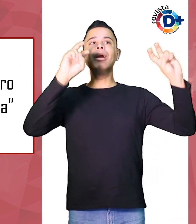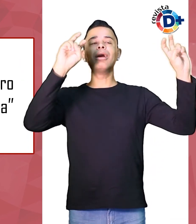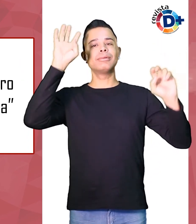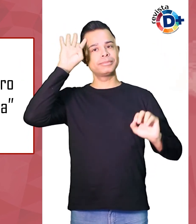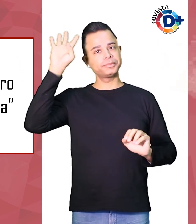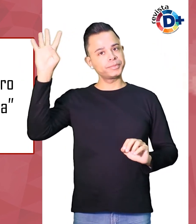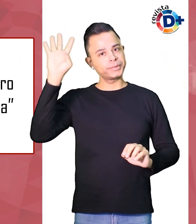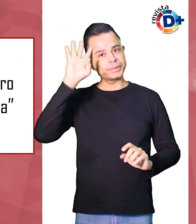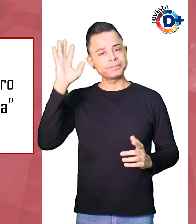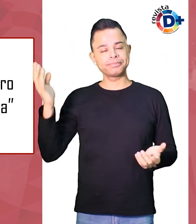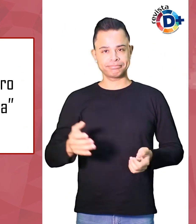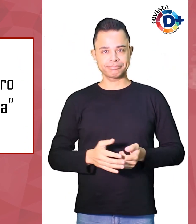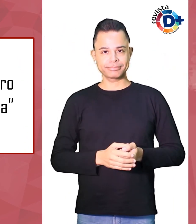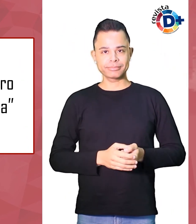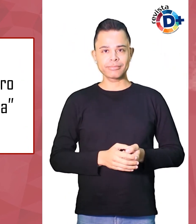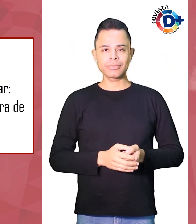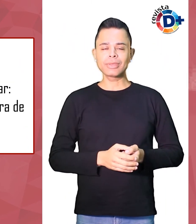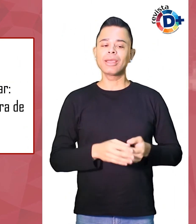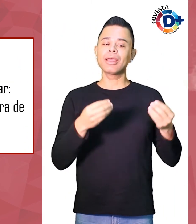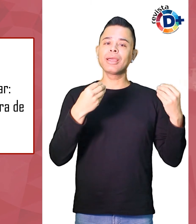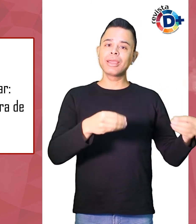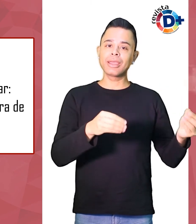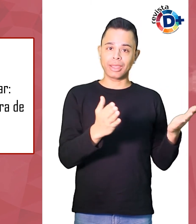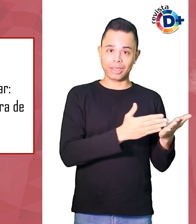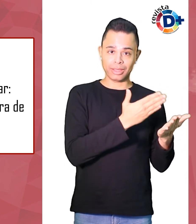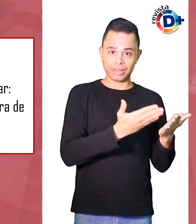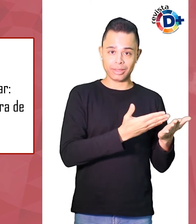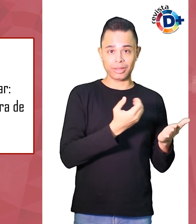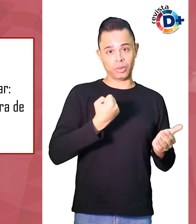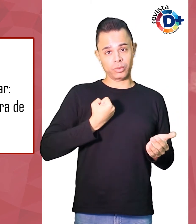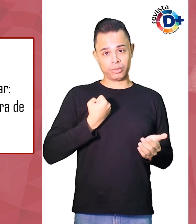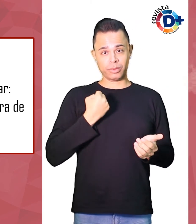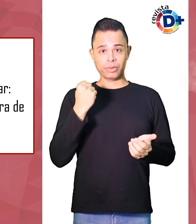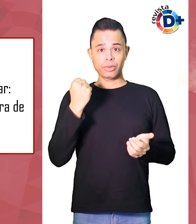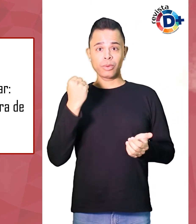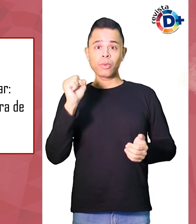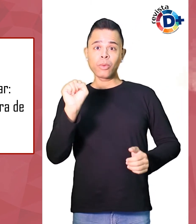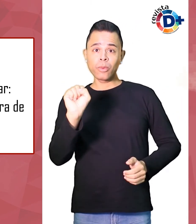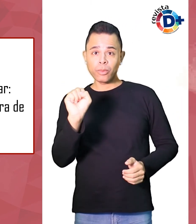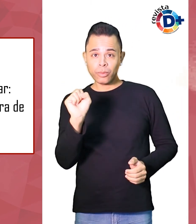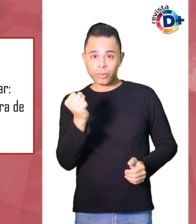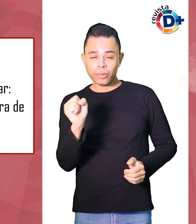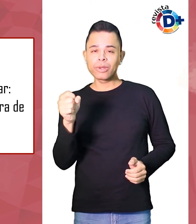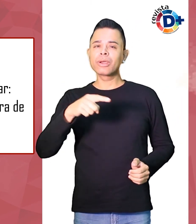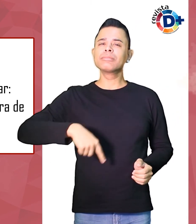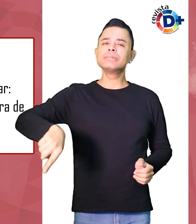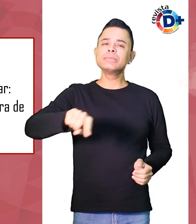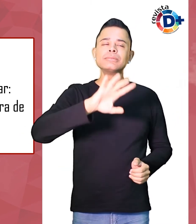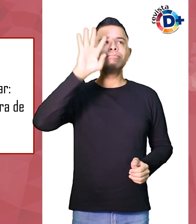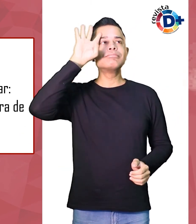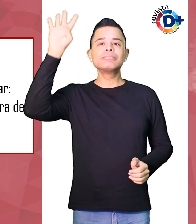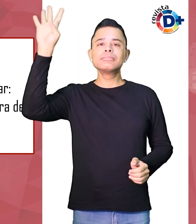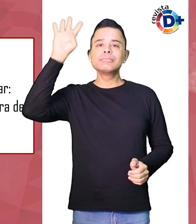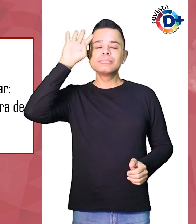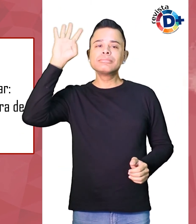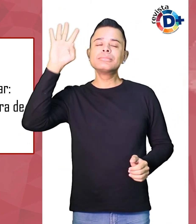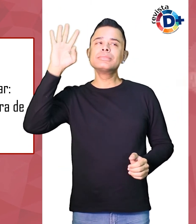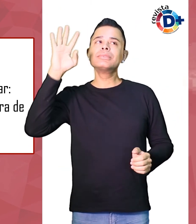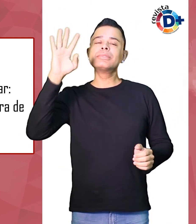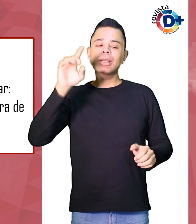Na última edição da revista Demais falamos sobre a importância do bom uso do tempo escolar e da